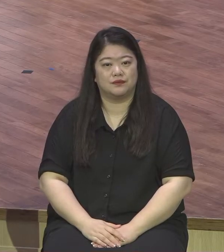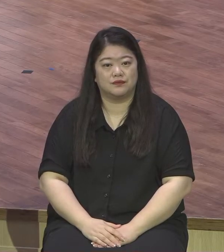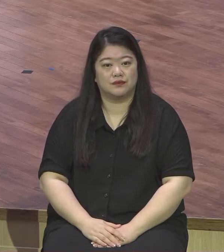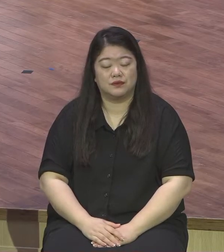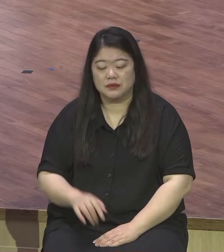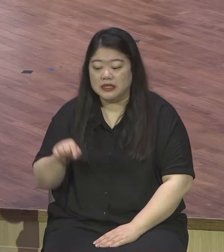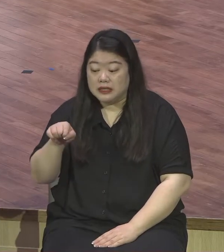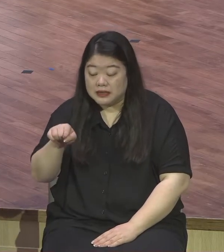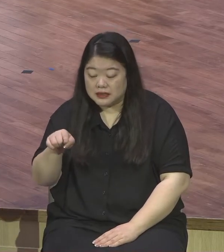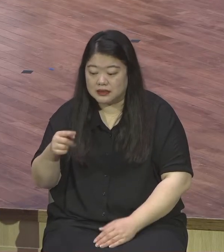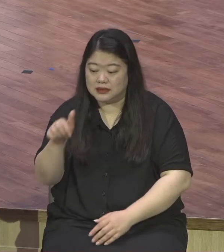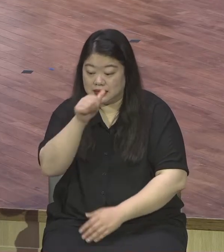있습니다